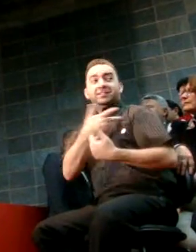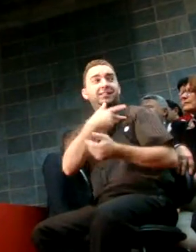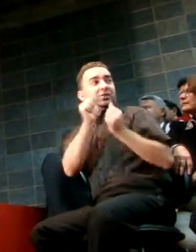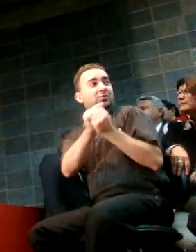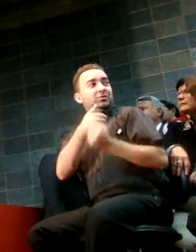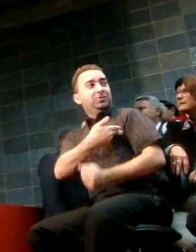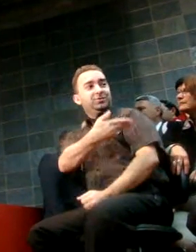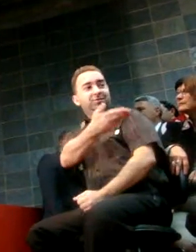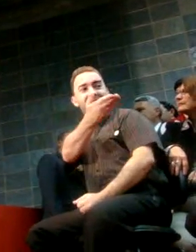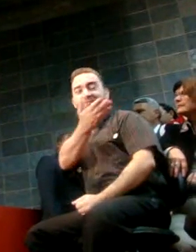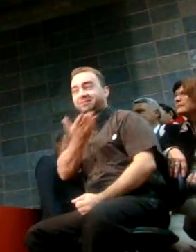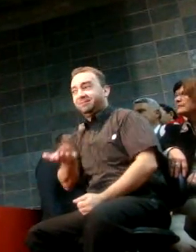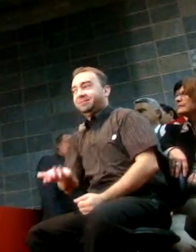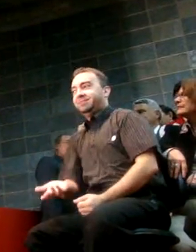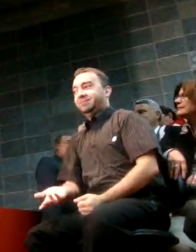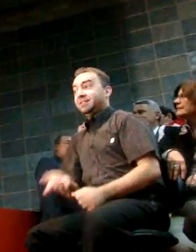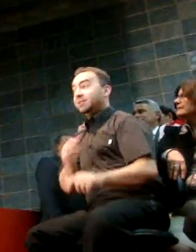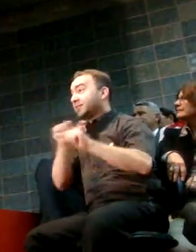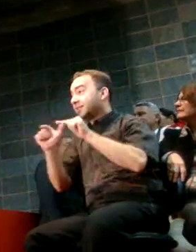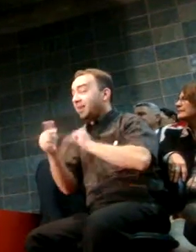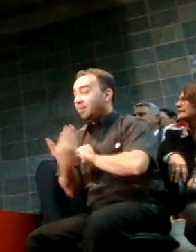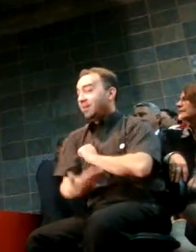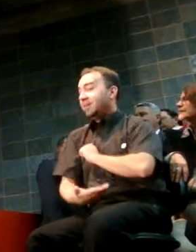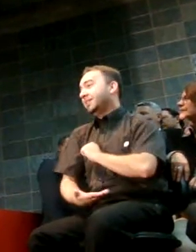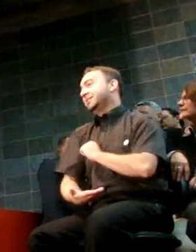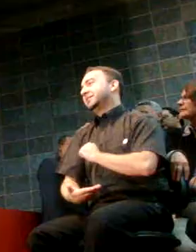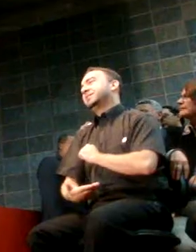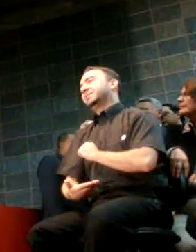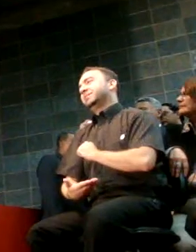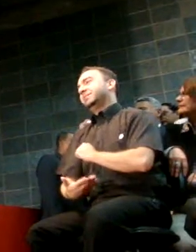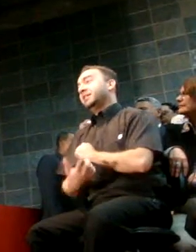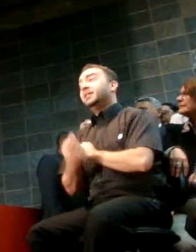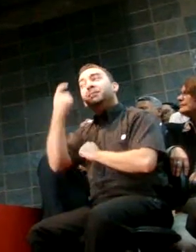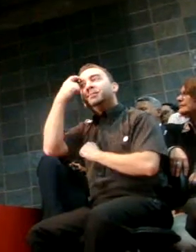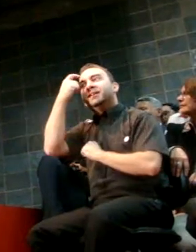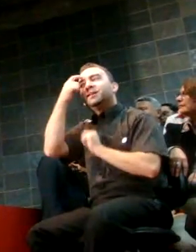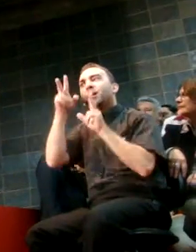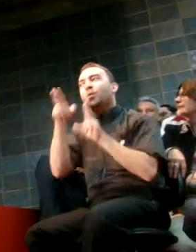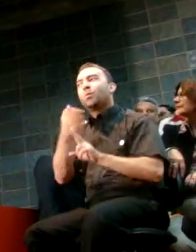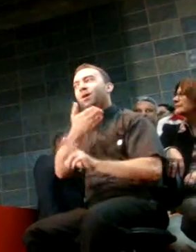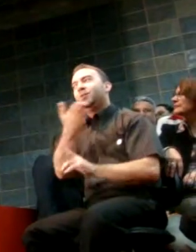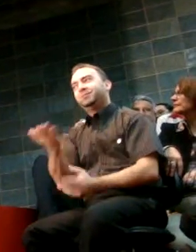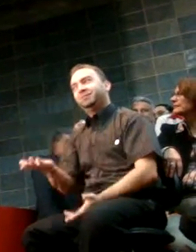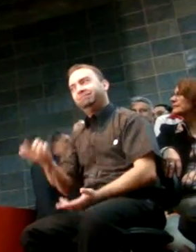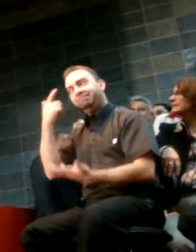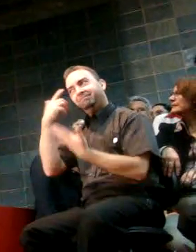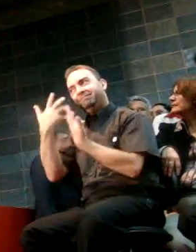palanque, as ações e os nossos pensamentos desta campanha